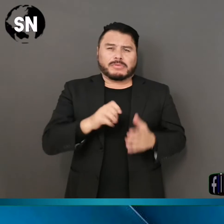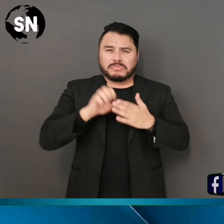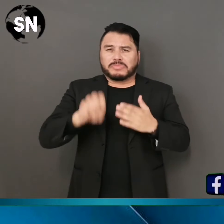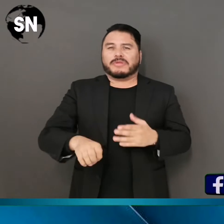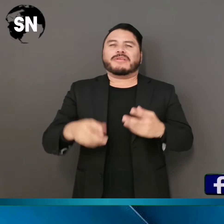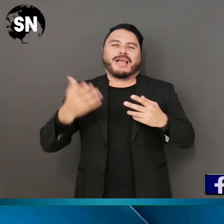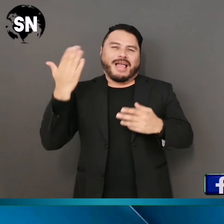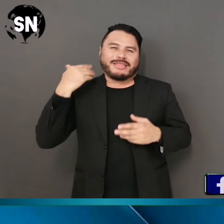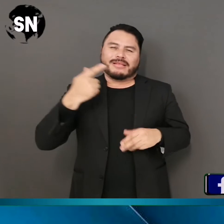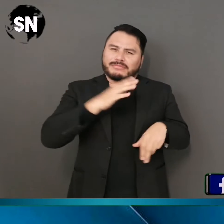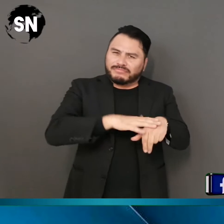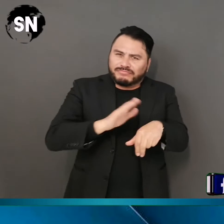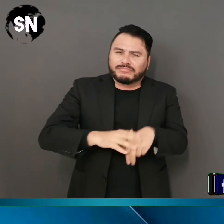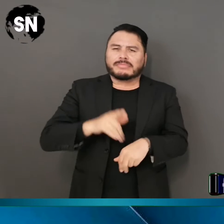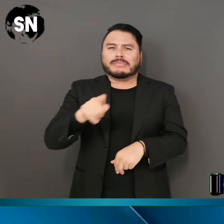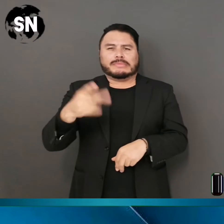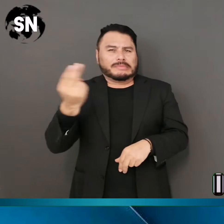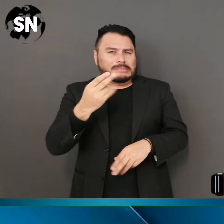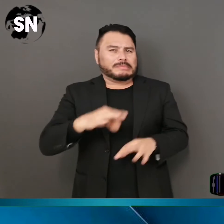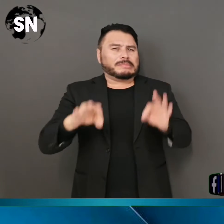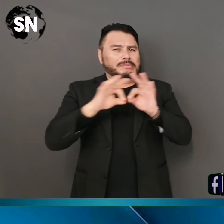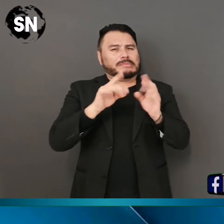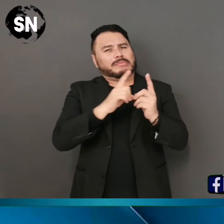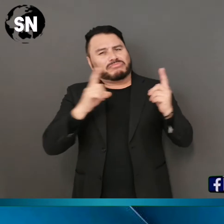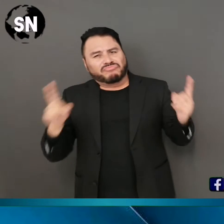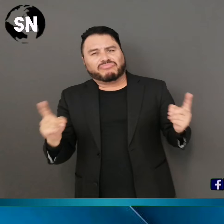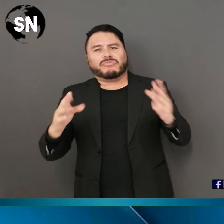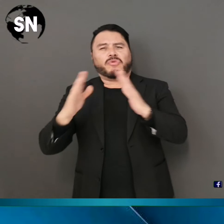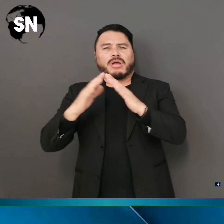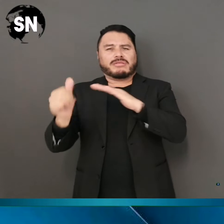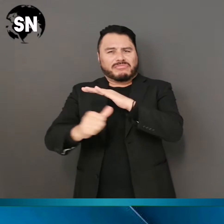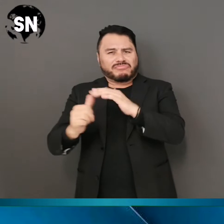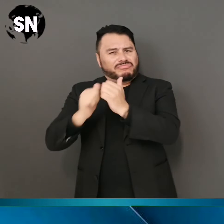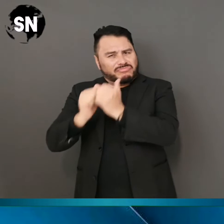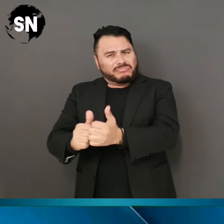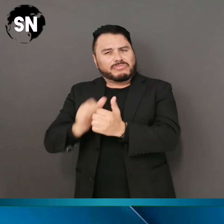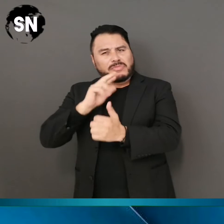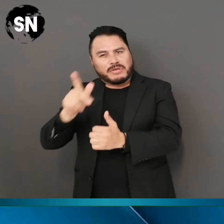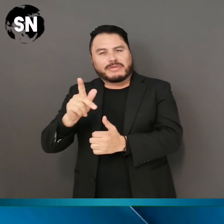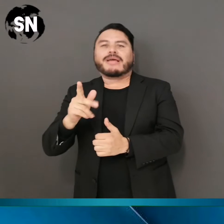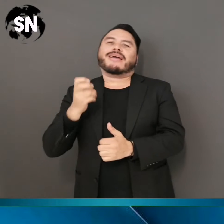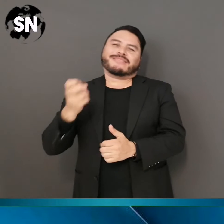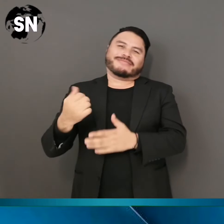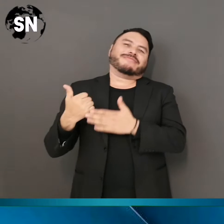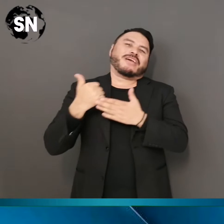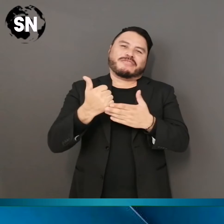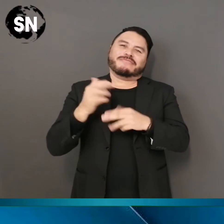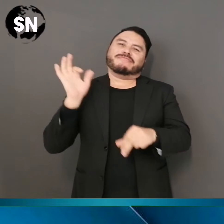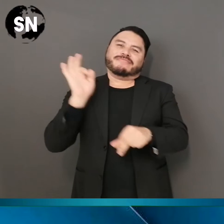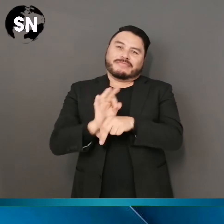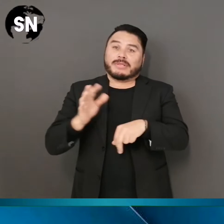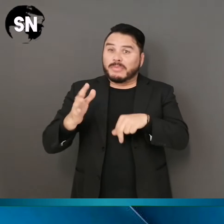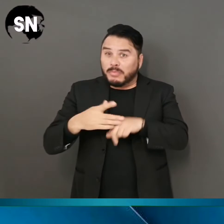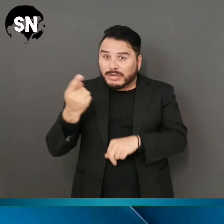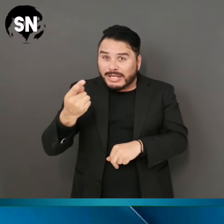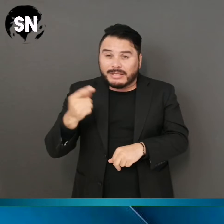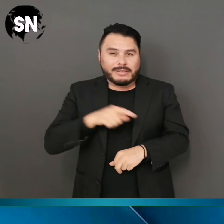manifestó que sin las intervenciones de sana distancia, en el país habríamos tenido muchos más casos en una